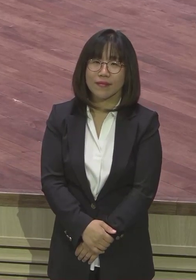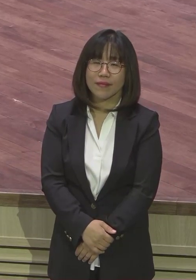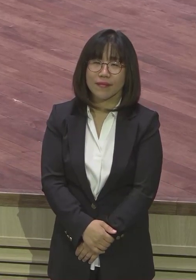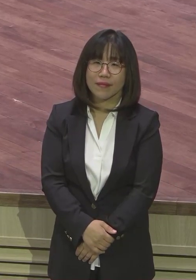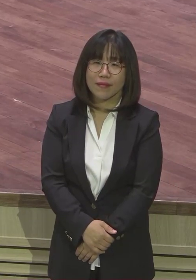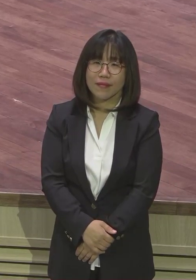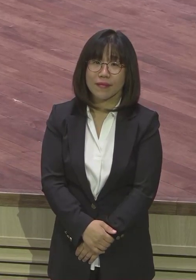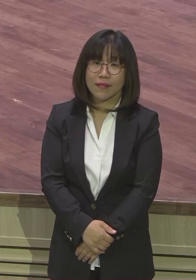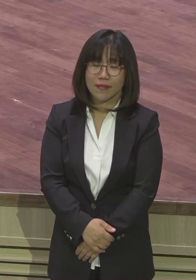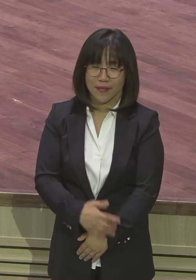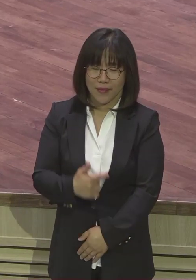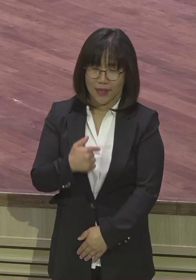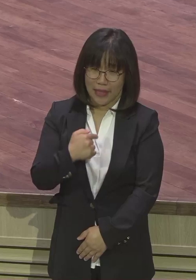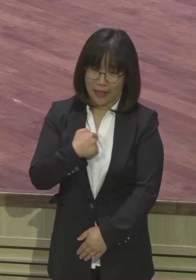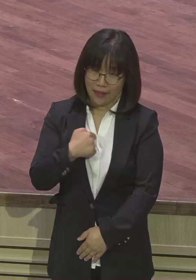저는 그렇게 한다니까. 목사들 가면.